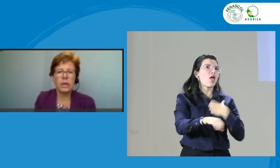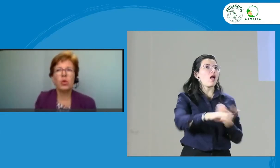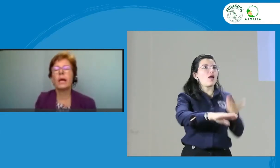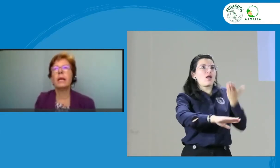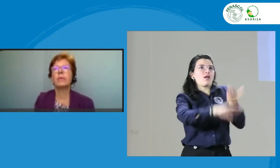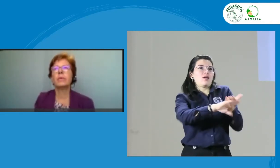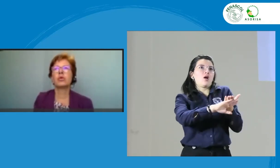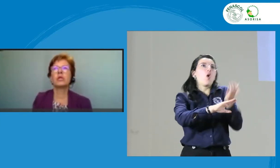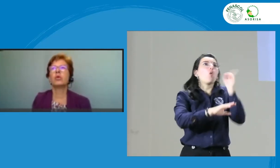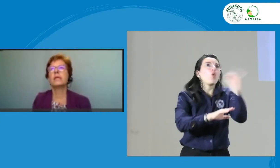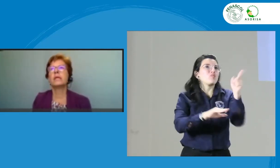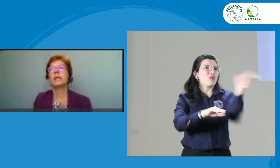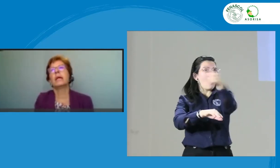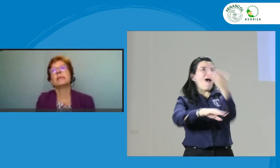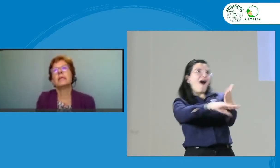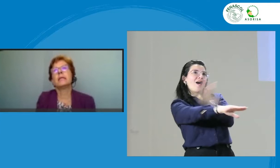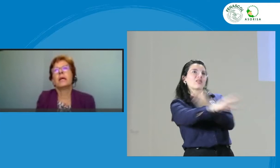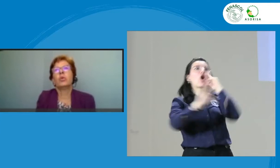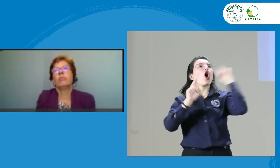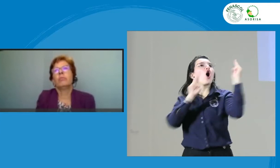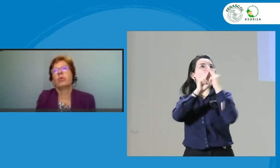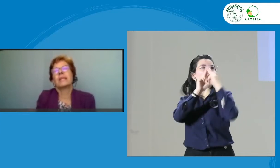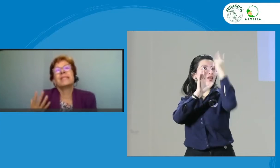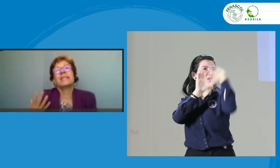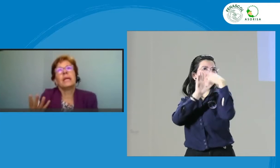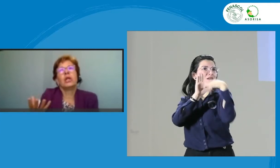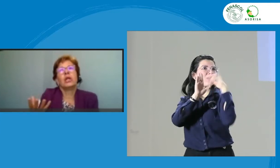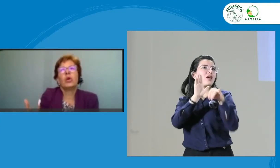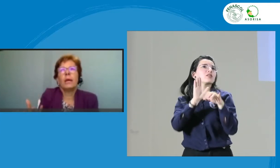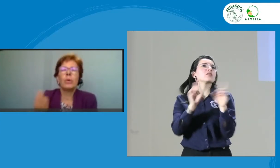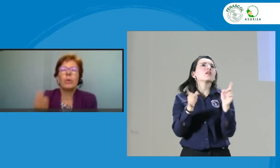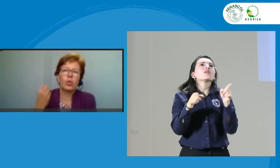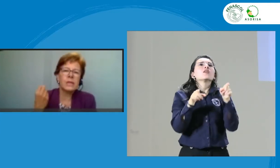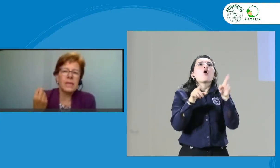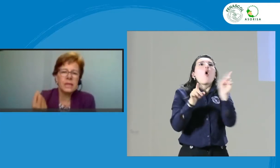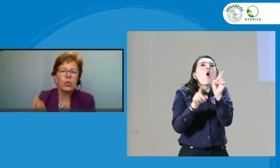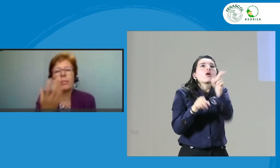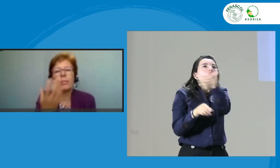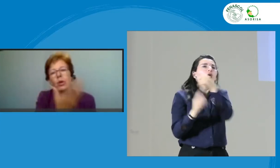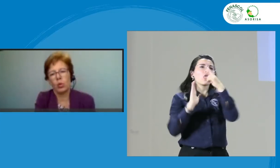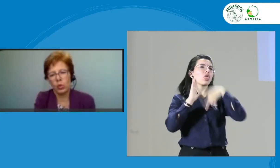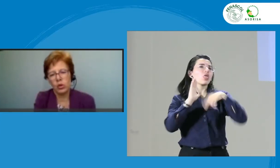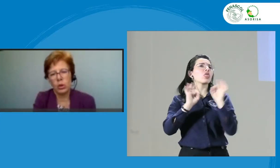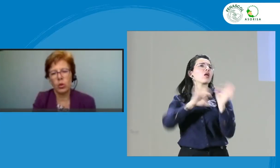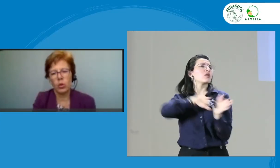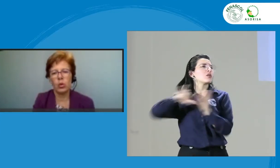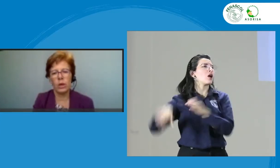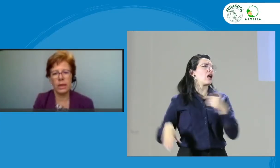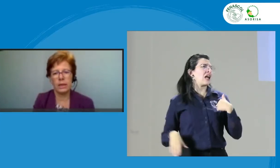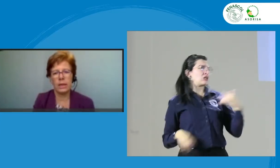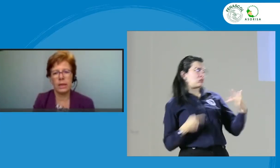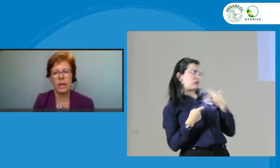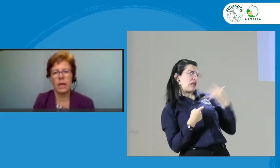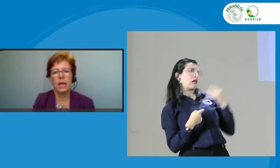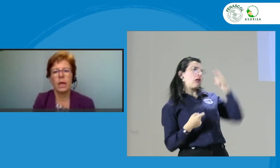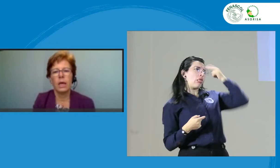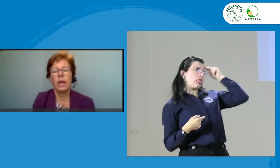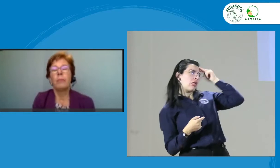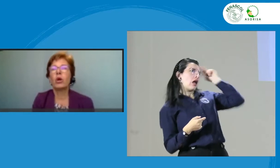no a que la persona sorda llegue a decir algo porque siente o cree, pero no está segura porque no conoce el código de ética. Pero